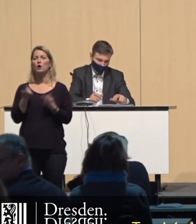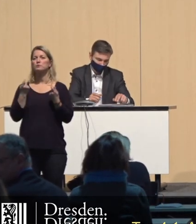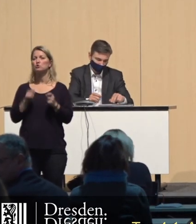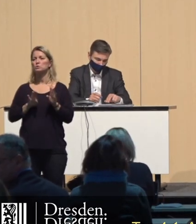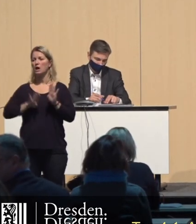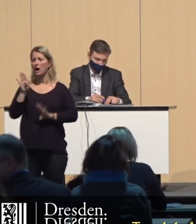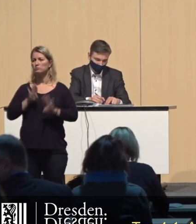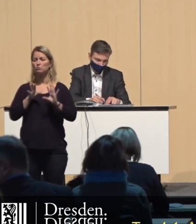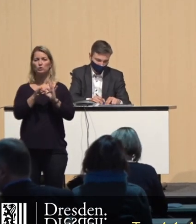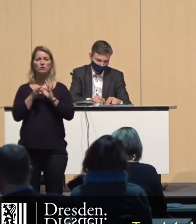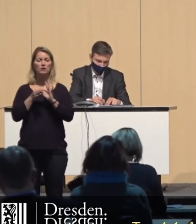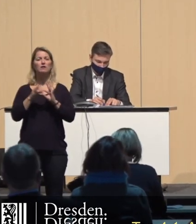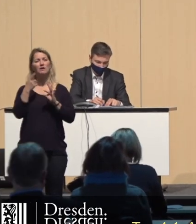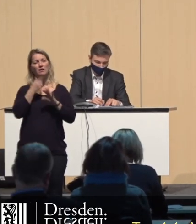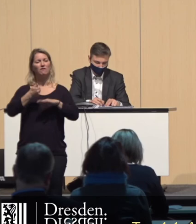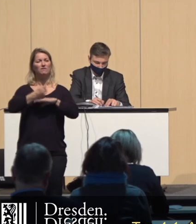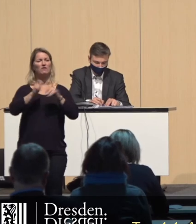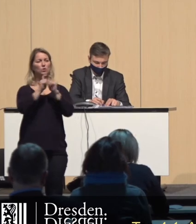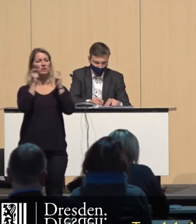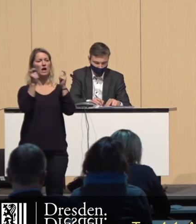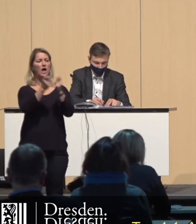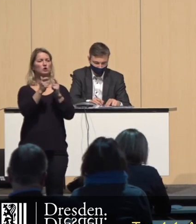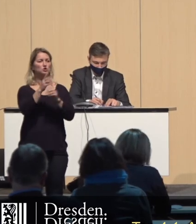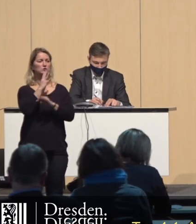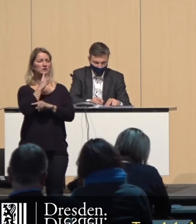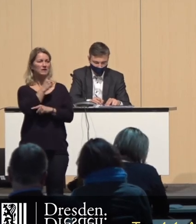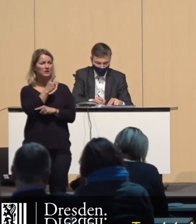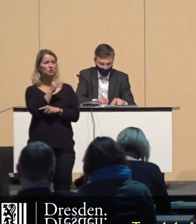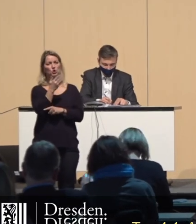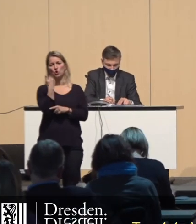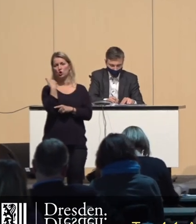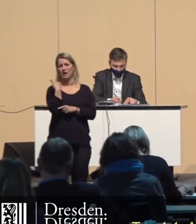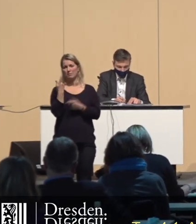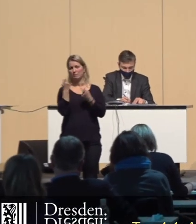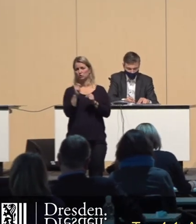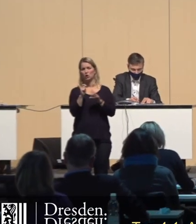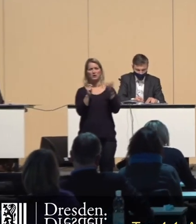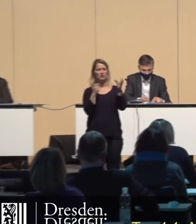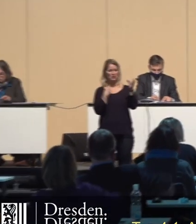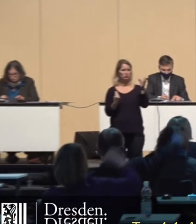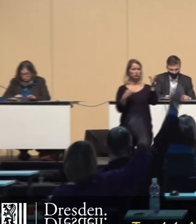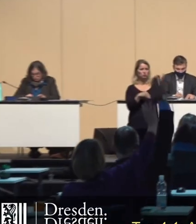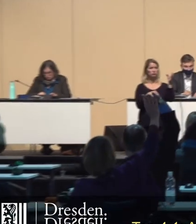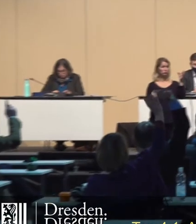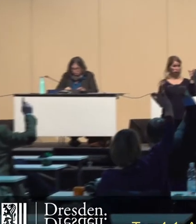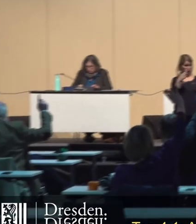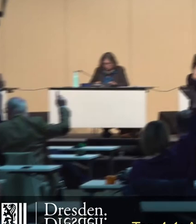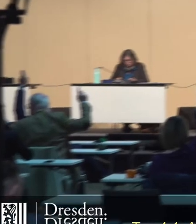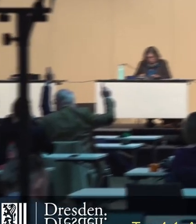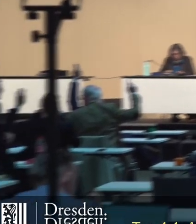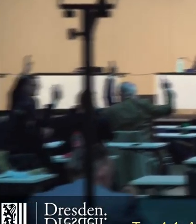über den federführenden Ausschussbericht, so ergänzt wie gerade beschlossen. Wer dem zustimmen möchte, bitte ich jetzt um das Stimmzeichen.